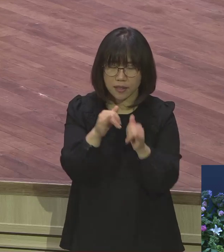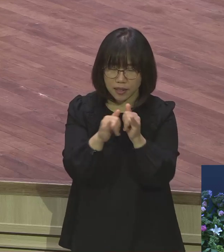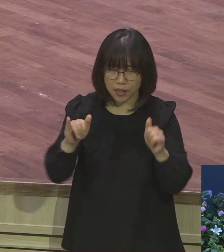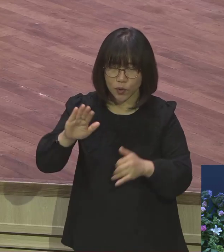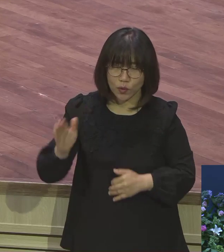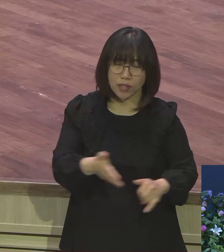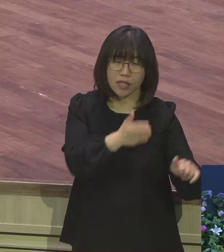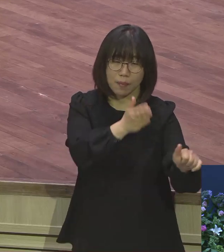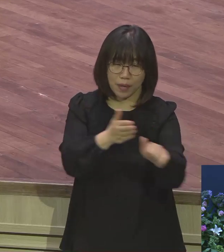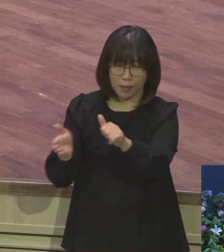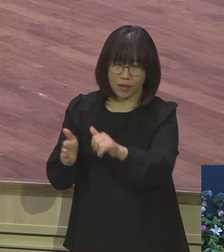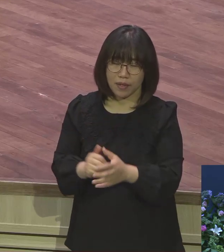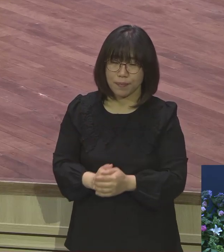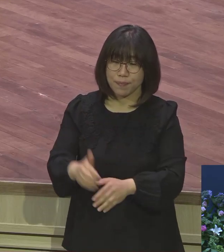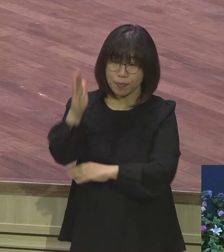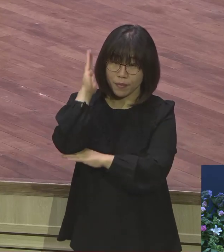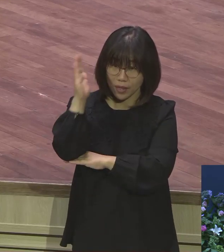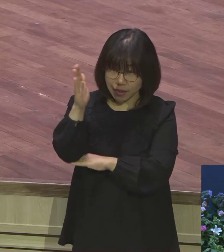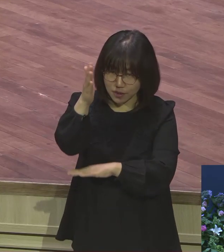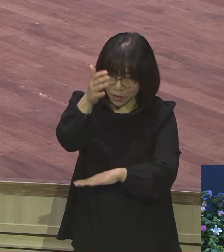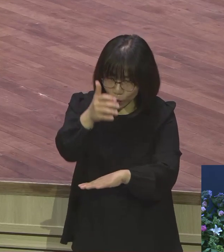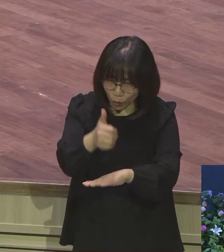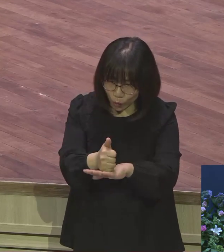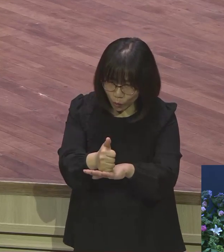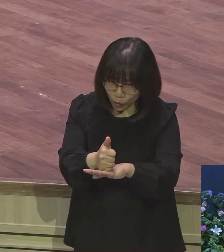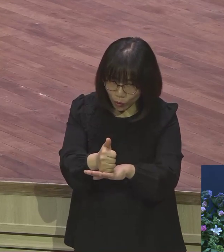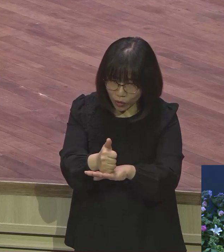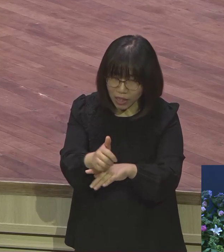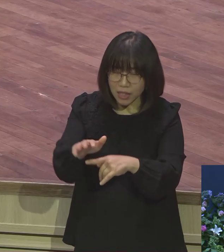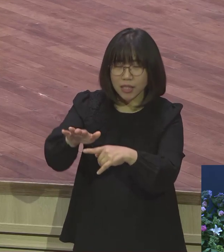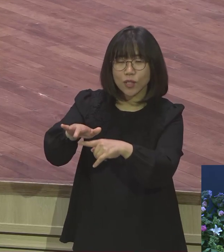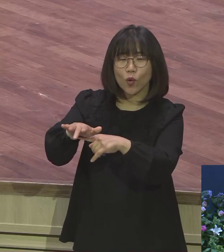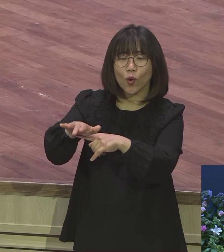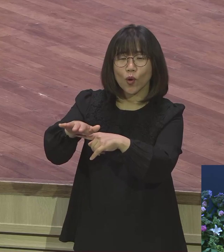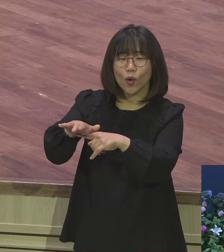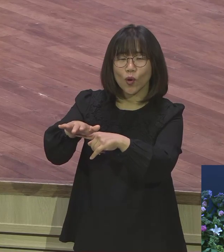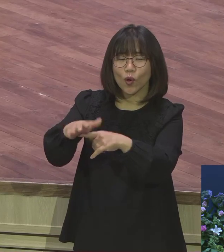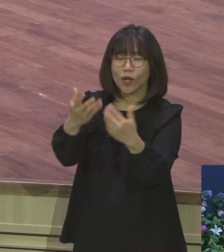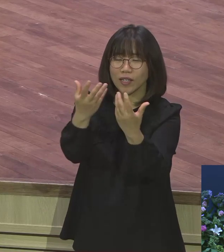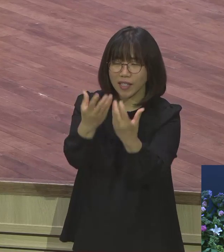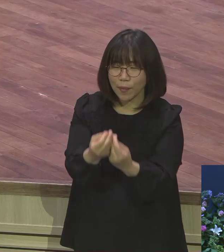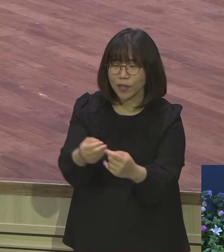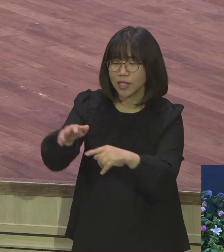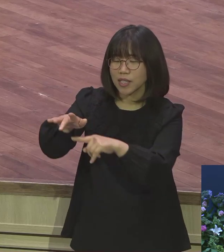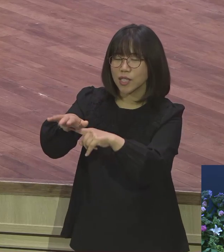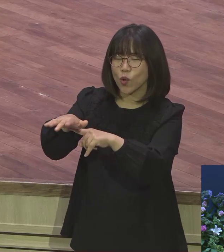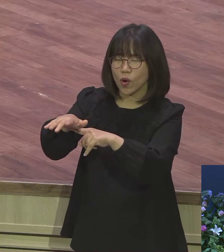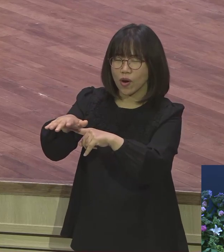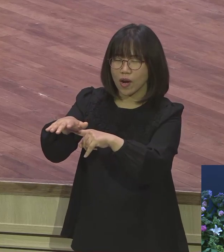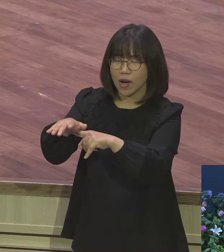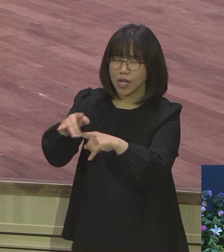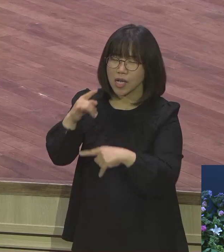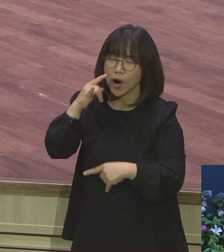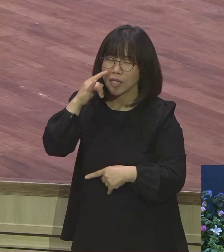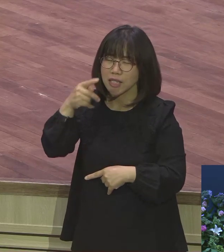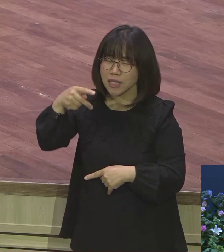결론입니다 어느 시골에 이 시어머니를 모시고 사는 맨을이 있었어요 이 시어머니가